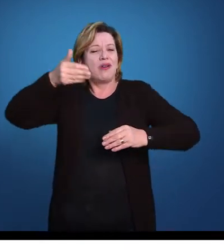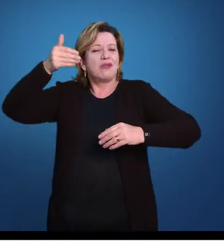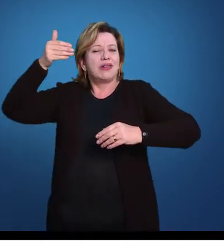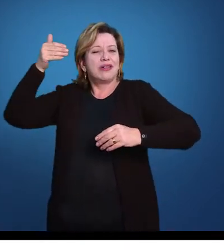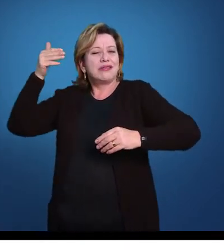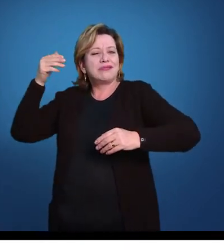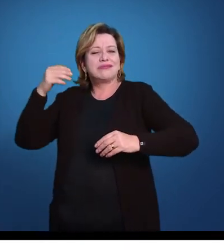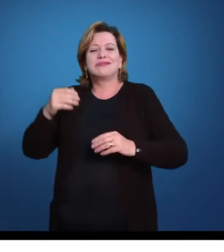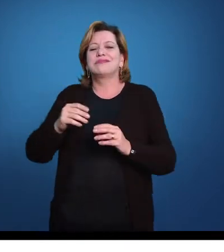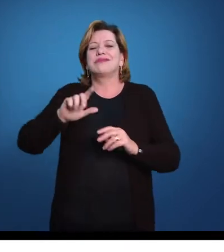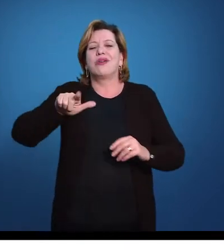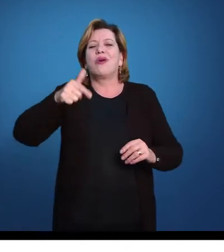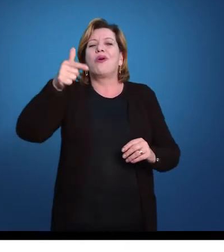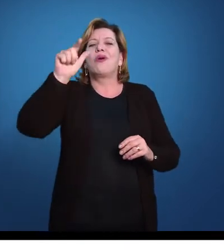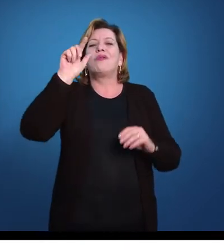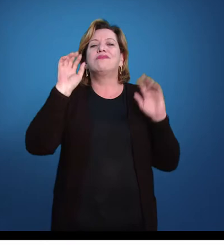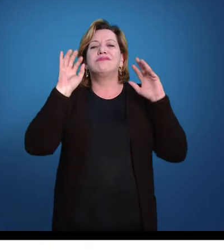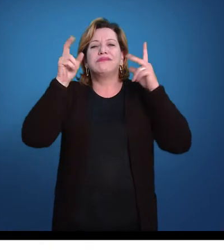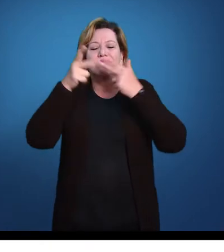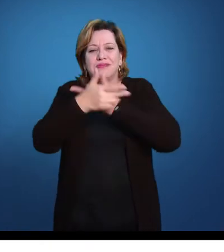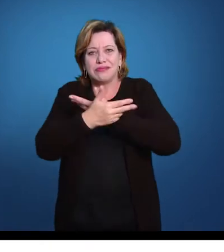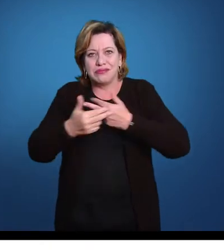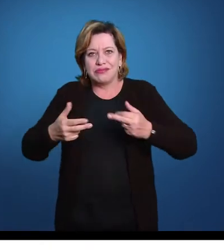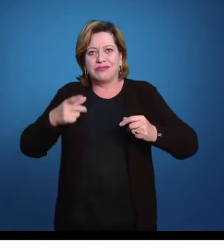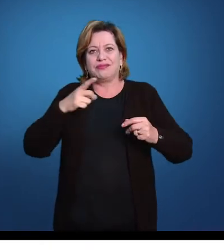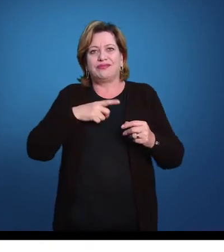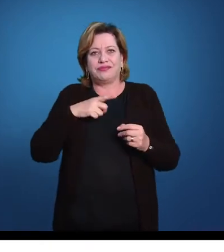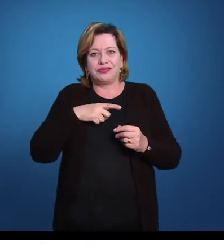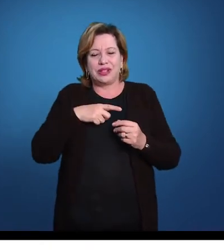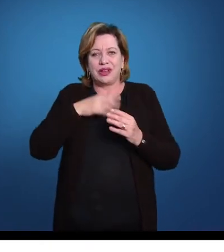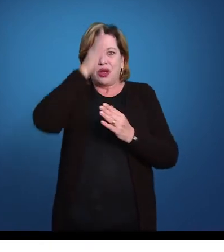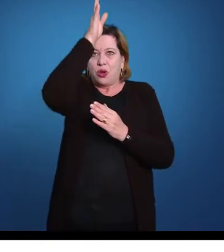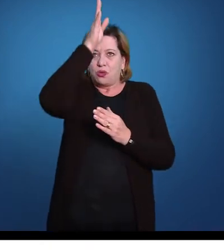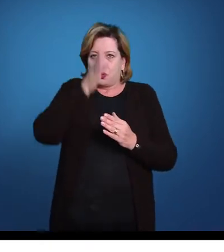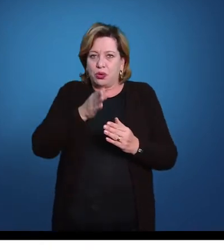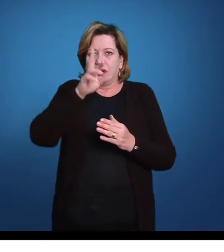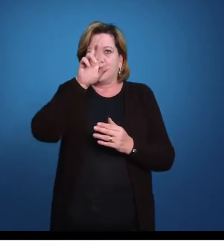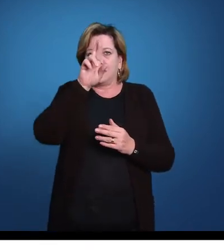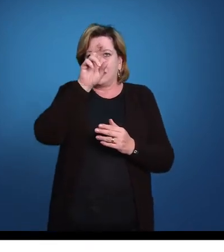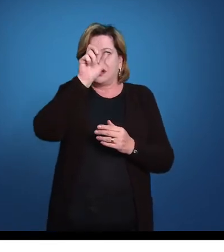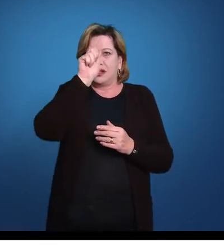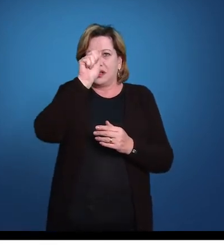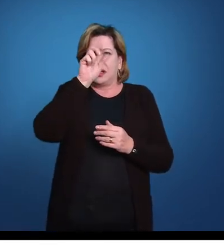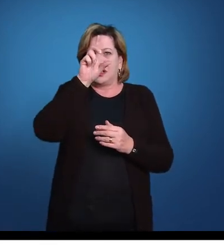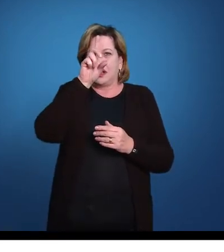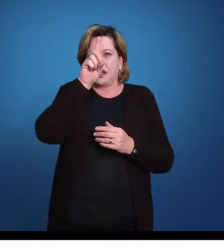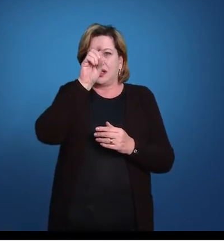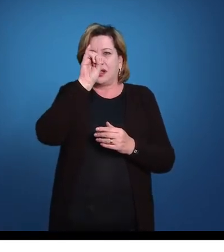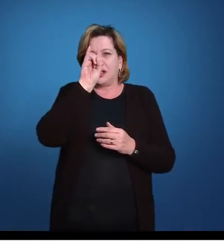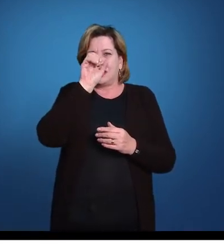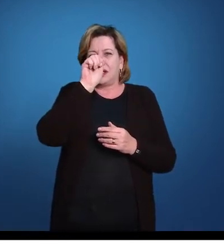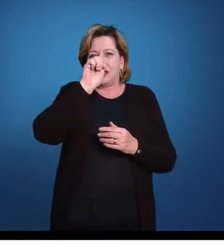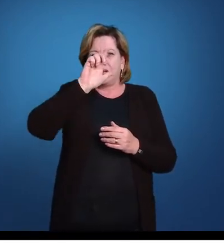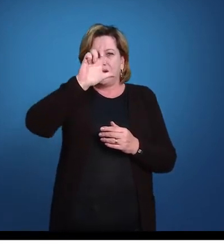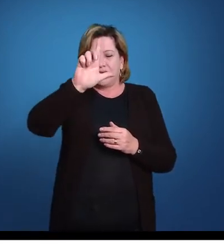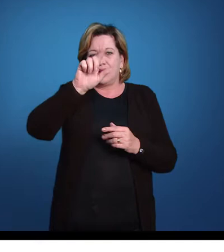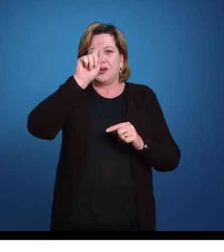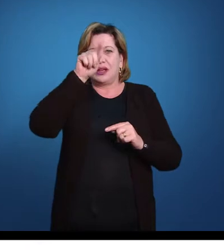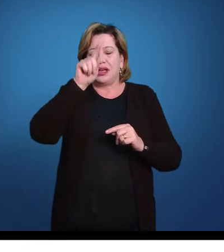quitenófagos. Então, essa simetria radial agora, dessa vez ainda um radial especial, ela é pentaradial, ou seja, tem